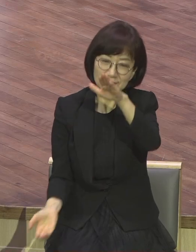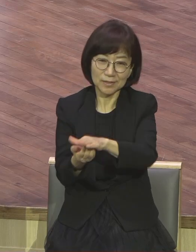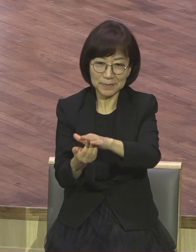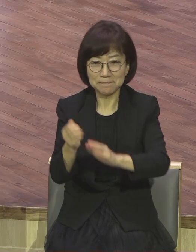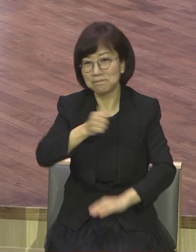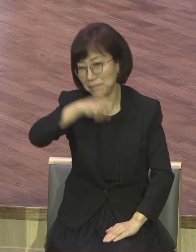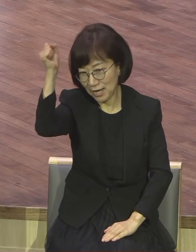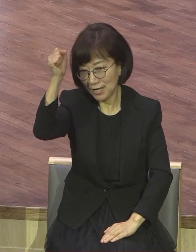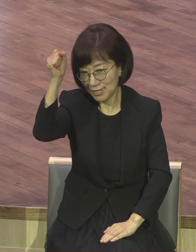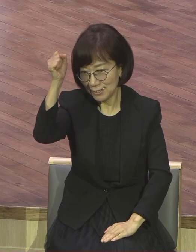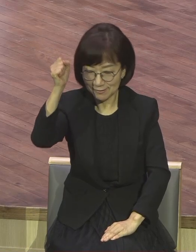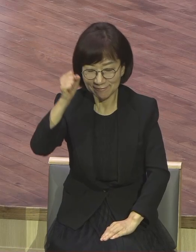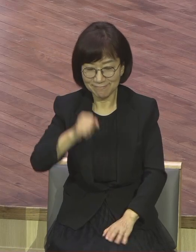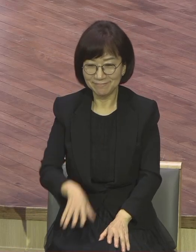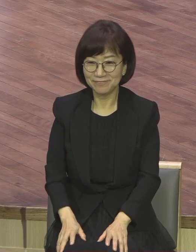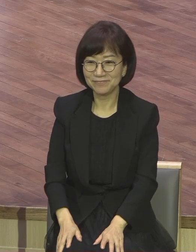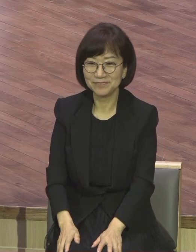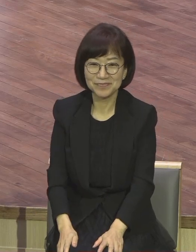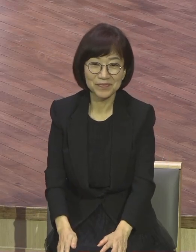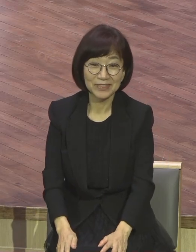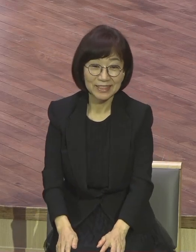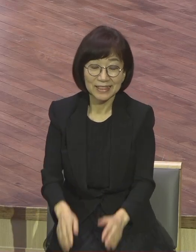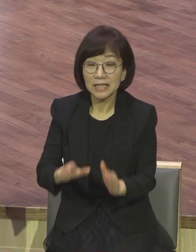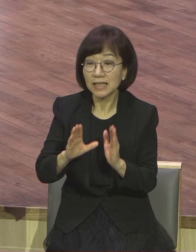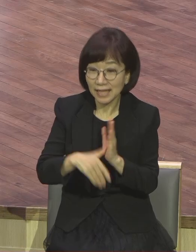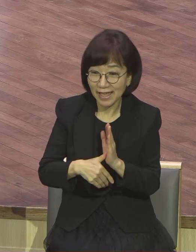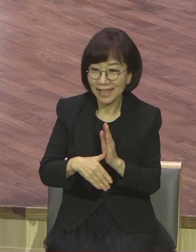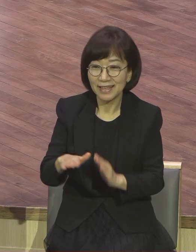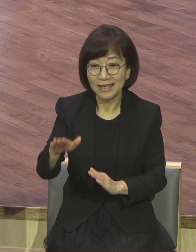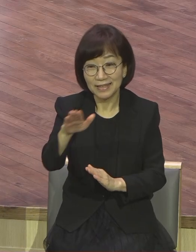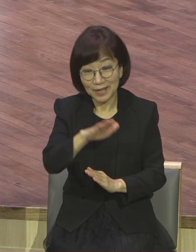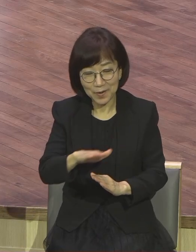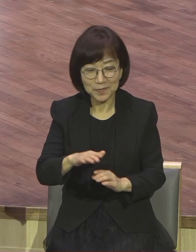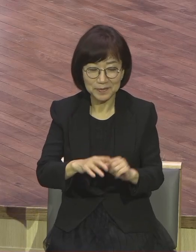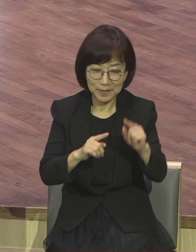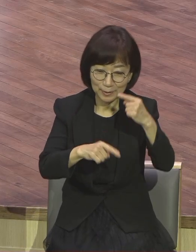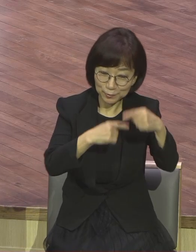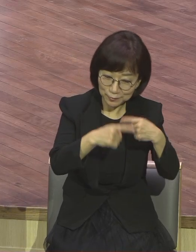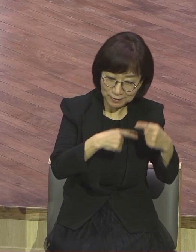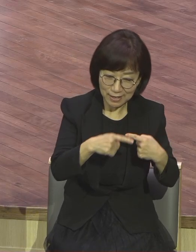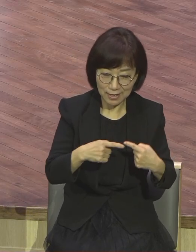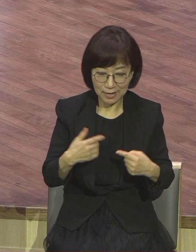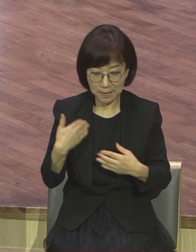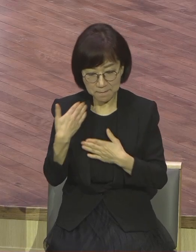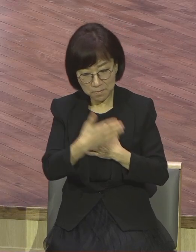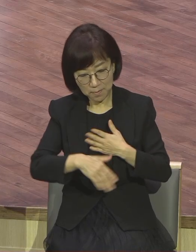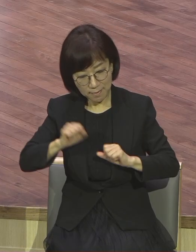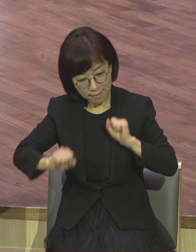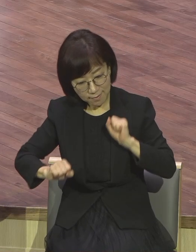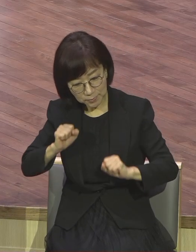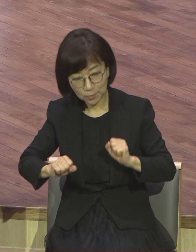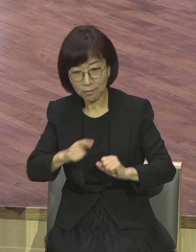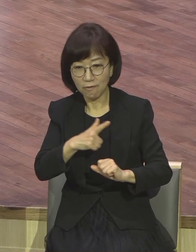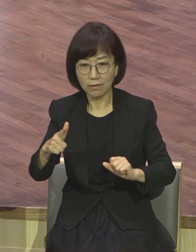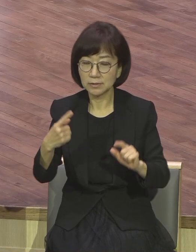이렇게 되면 나타나는 여러분의 마음과 생각 말 모든 자세가 어떻게 달라지지요. 나는 영적 서밋이 기도가